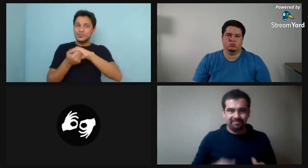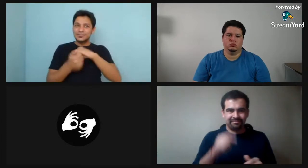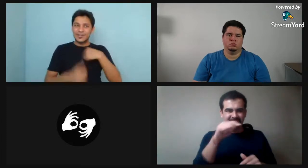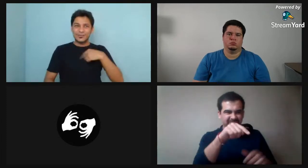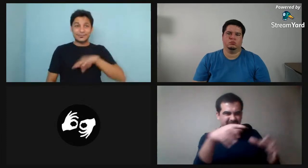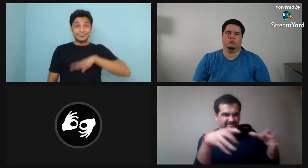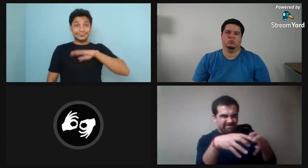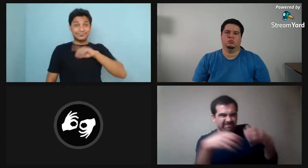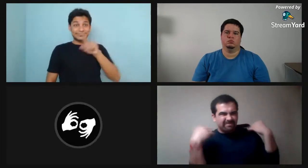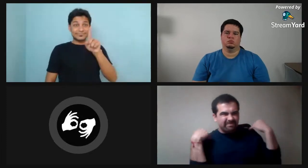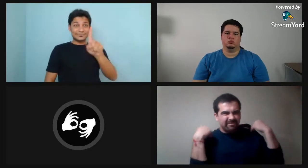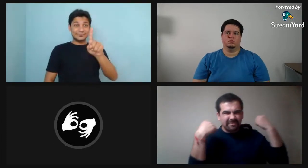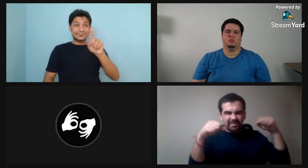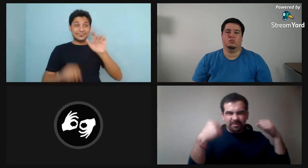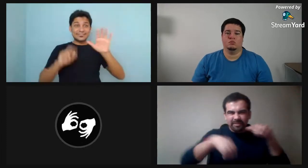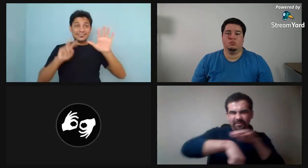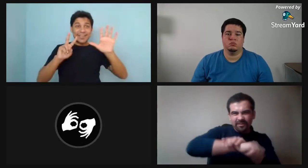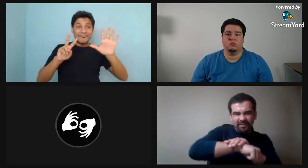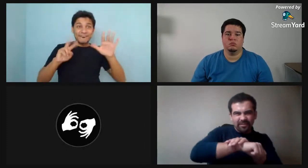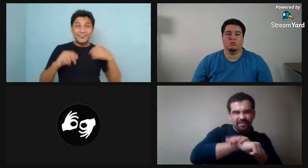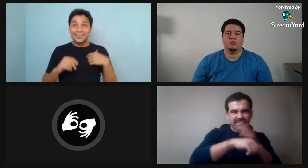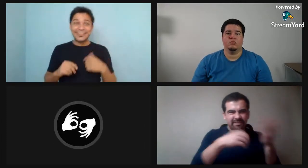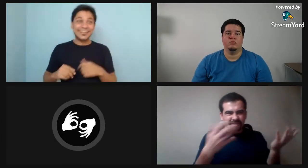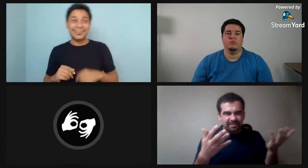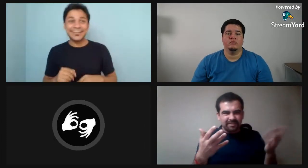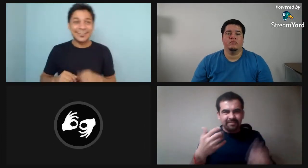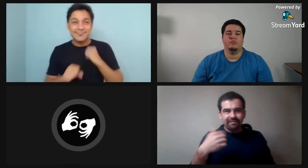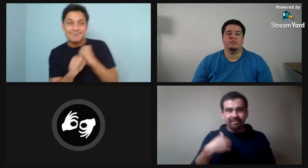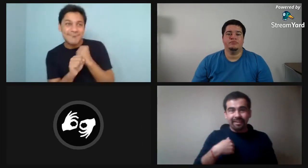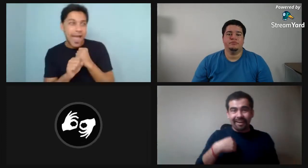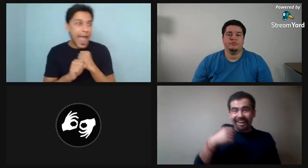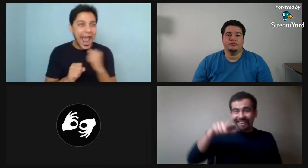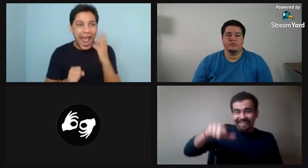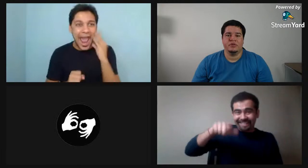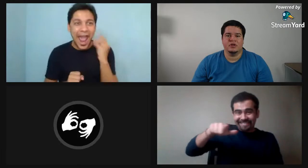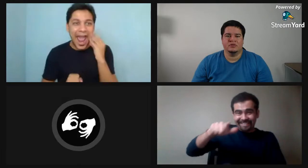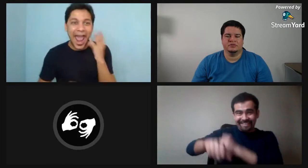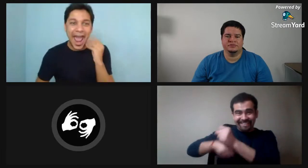Y ahí hacíamos deporte. ¿Pero qué deporte era? ¿Fútbol?